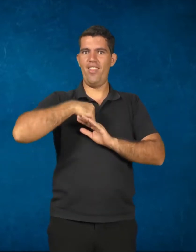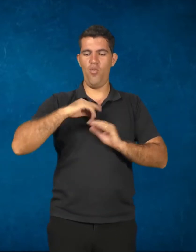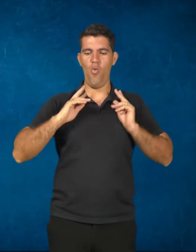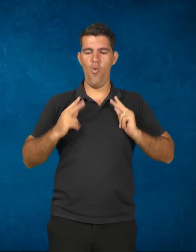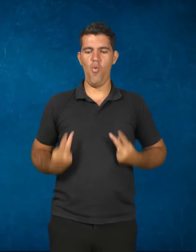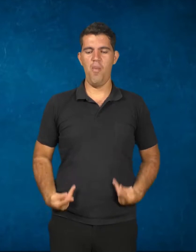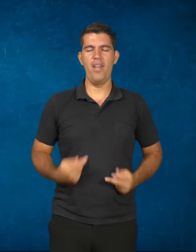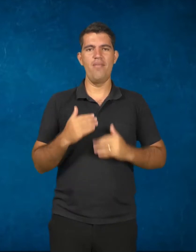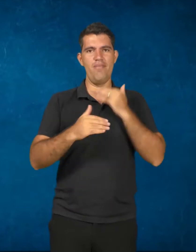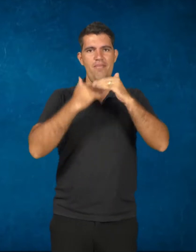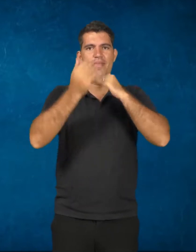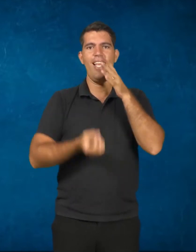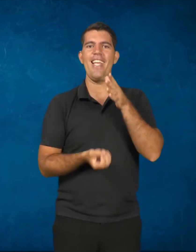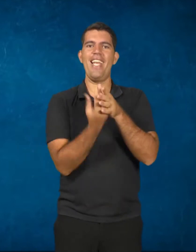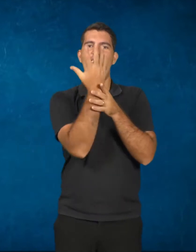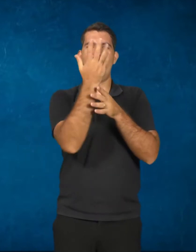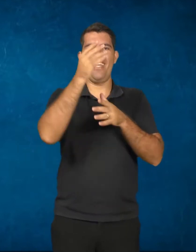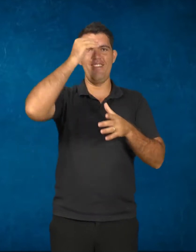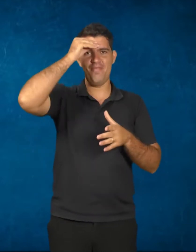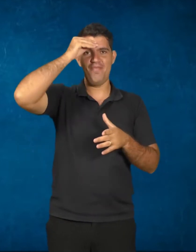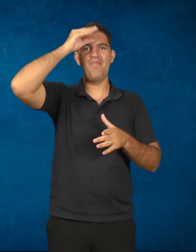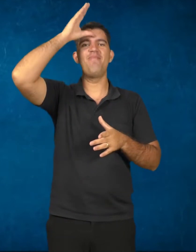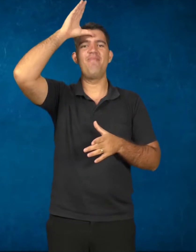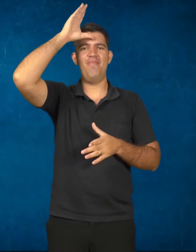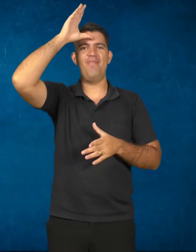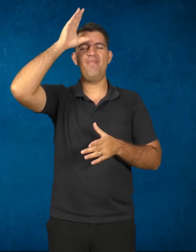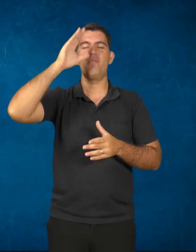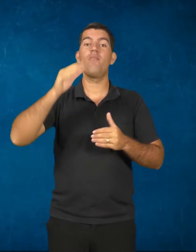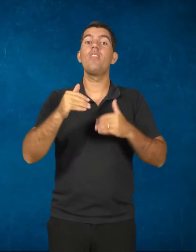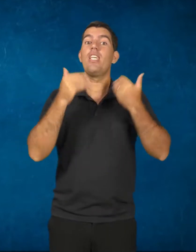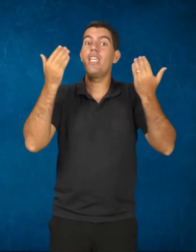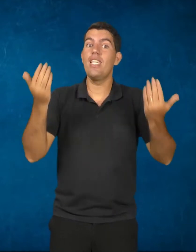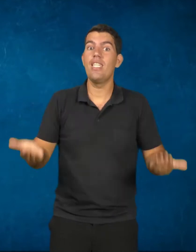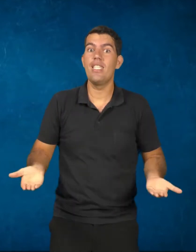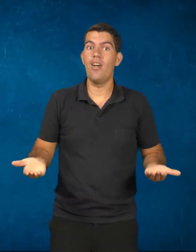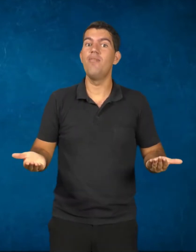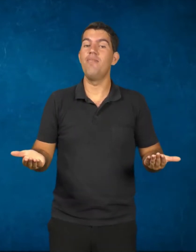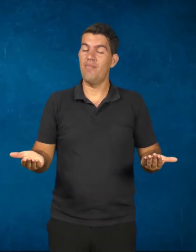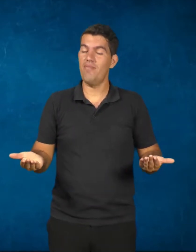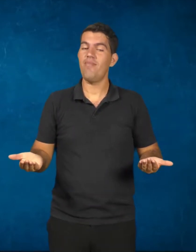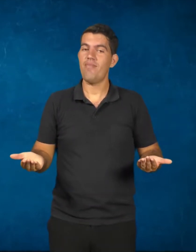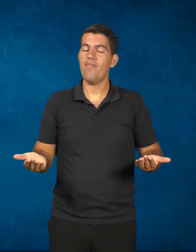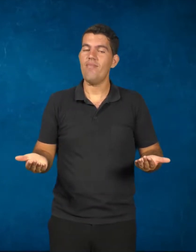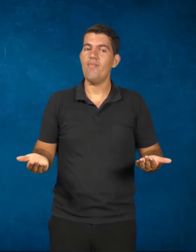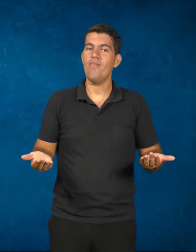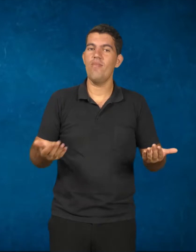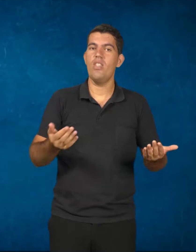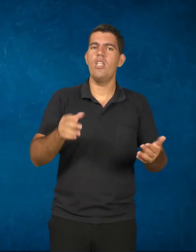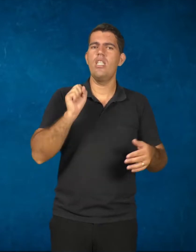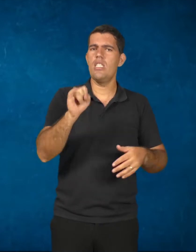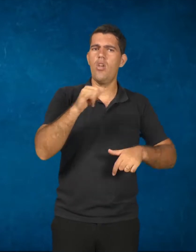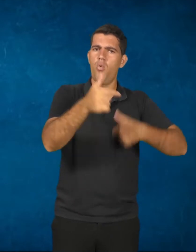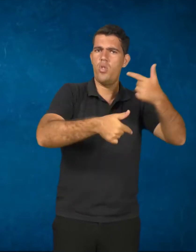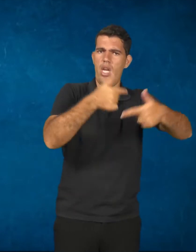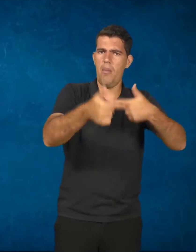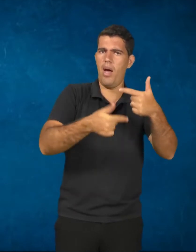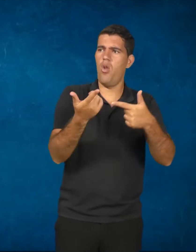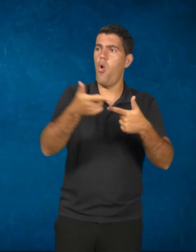produzindo também o seu próprio conhecimento. Contudo, quando o trabalho é colocado a serviço de outros,